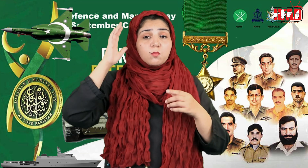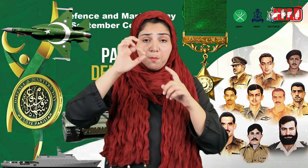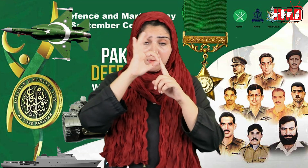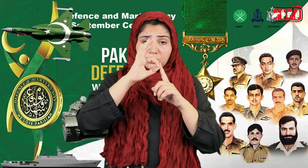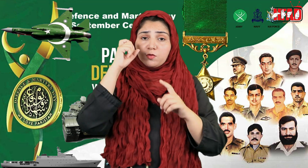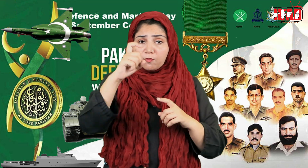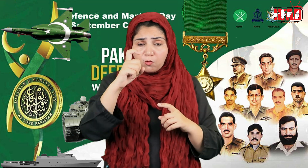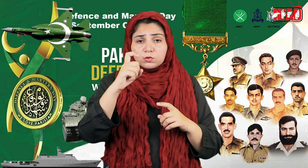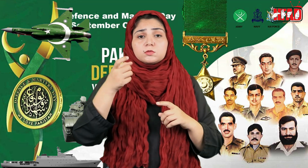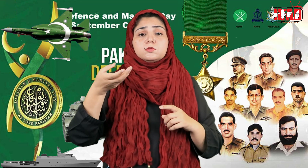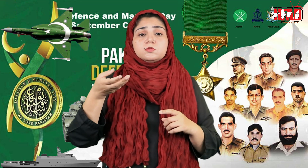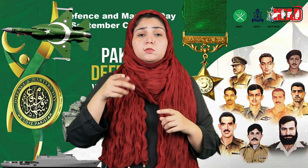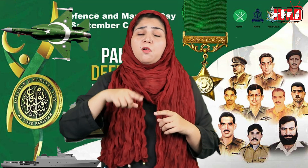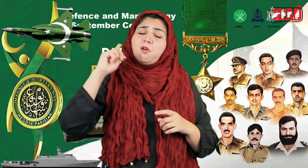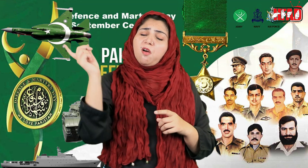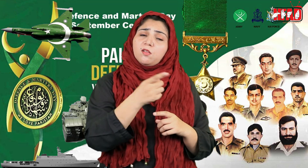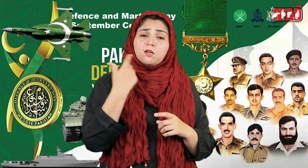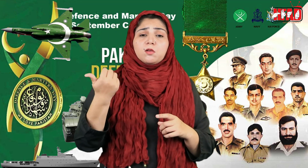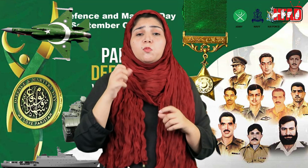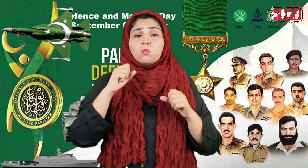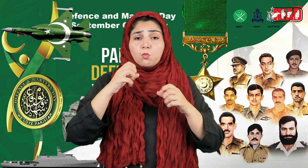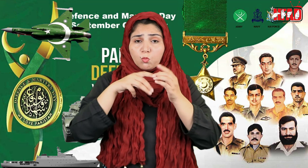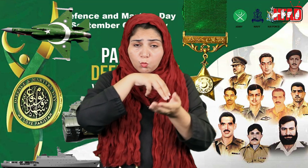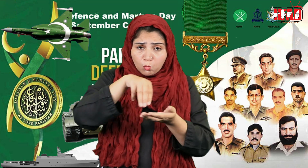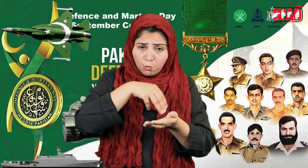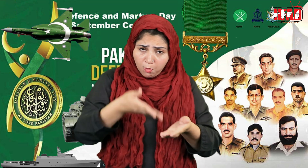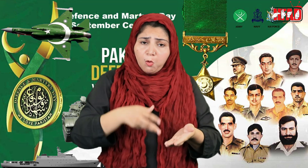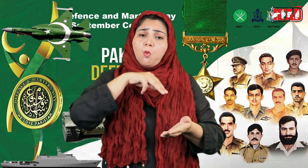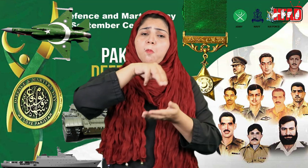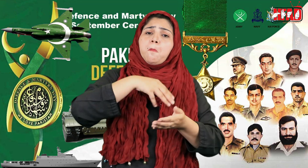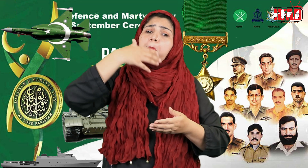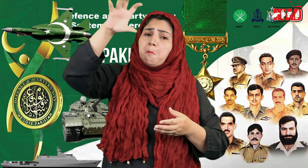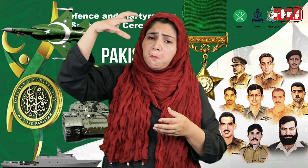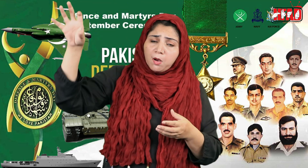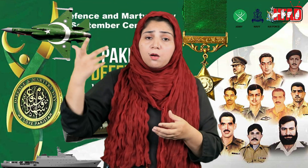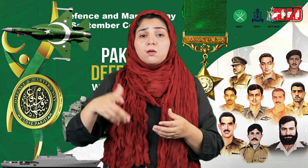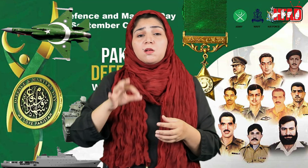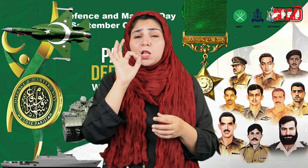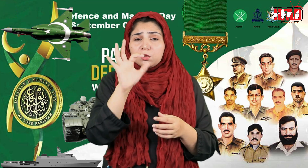مسلح فاج ہر طرح کے اندرونی اور بیرونی خطرات کے خلاف وطن کے دفاع کے لیے پرعظم ہے